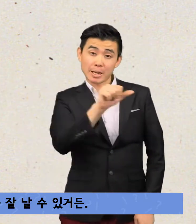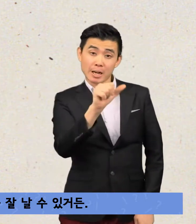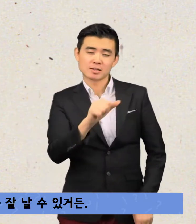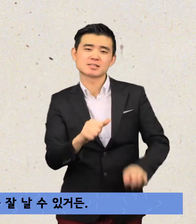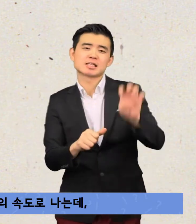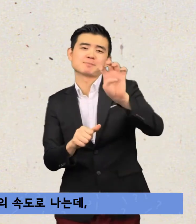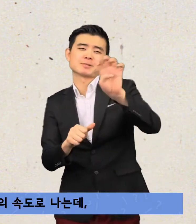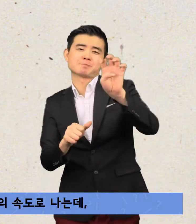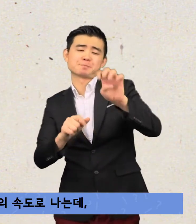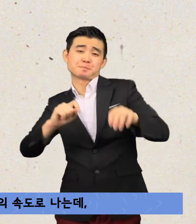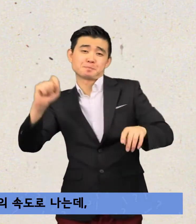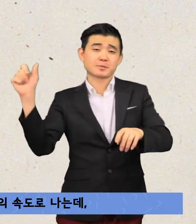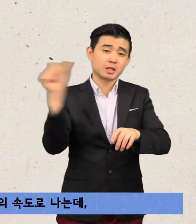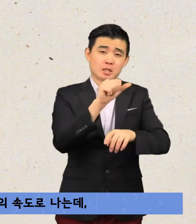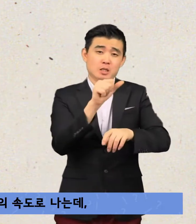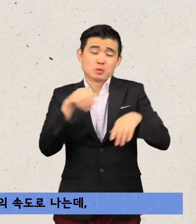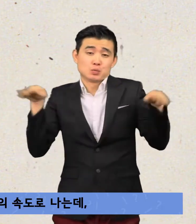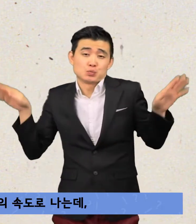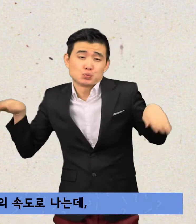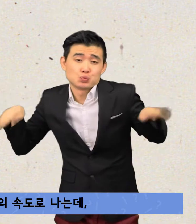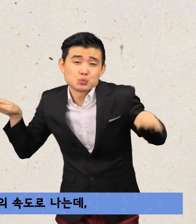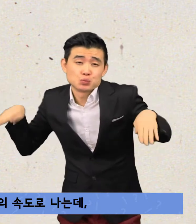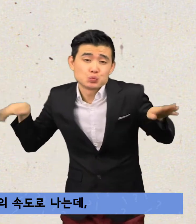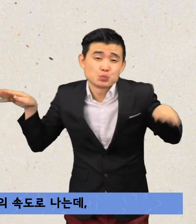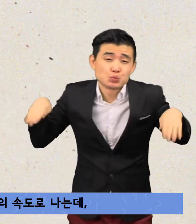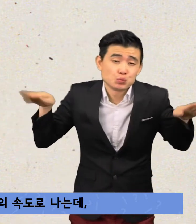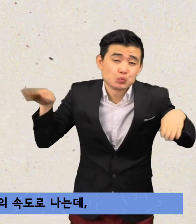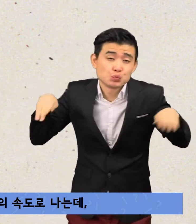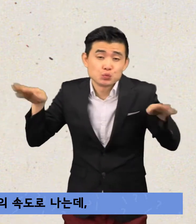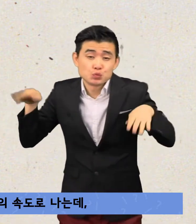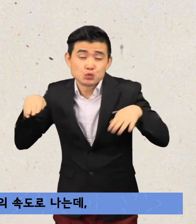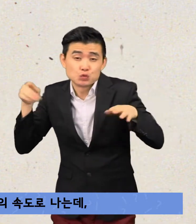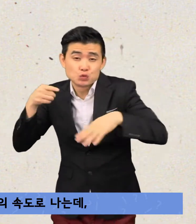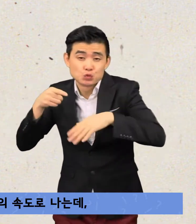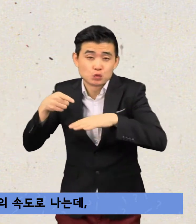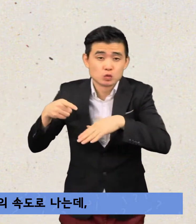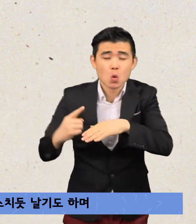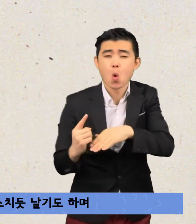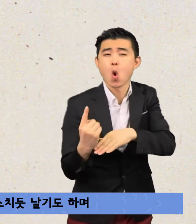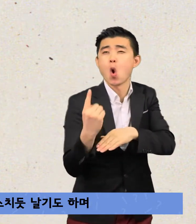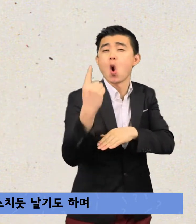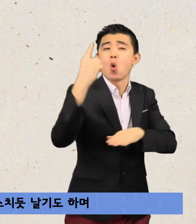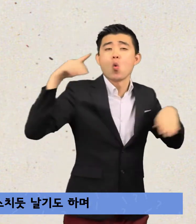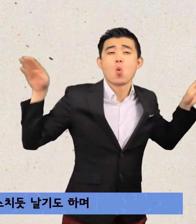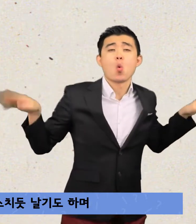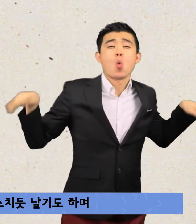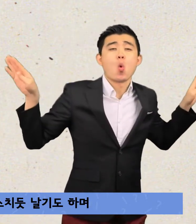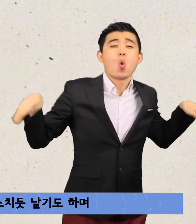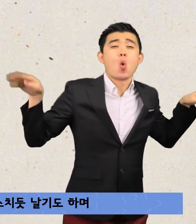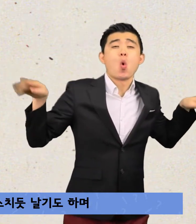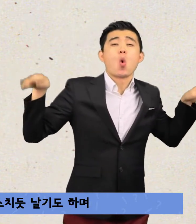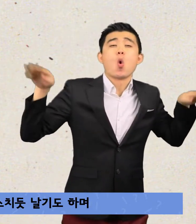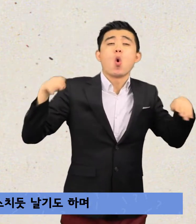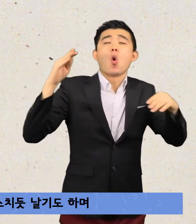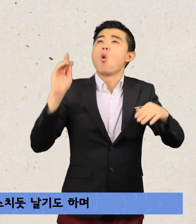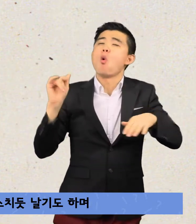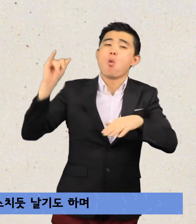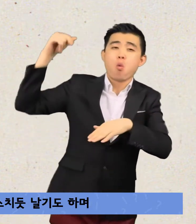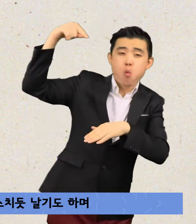시속 40km 정도의 속도로 나는데 높이 날다가 땅 위를 스치듯 날기도